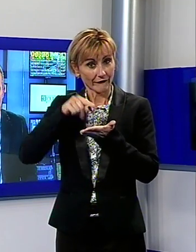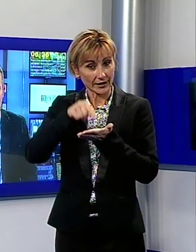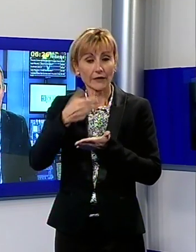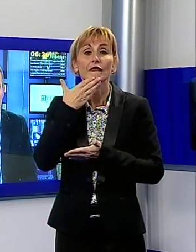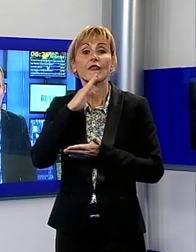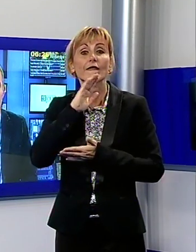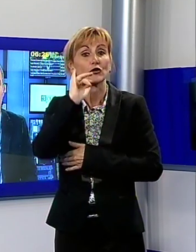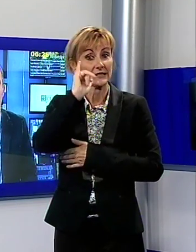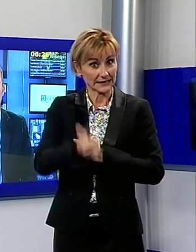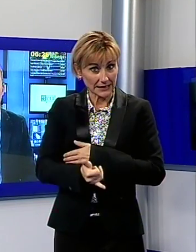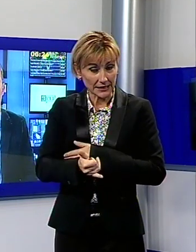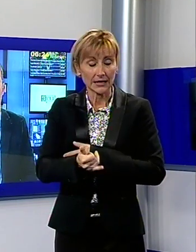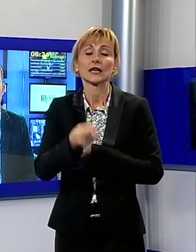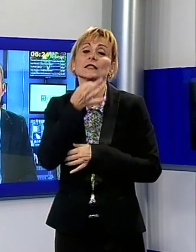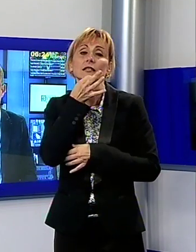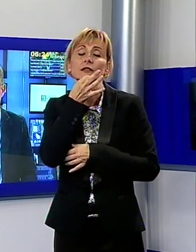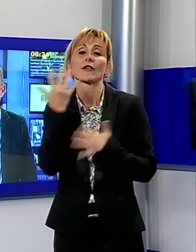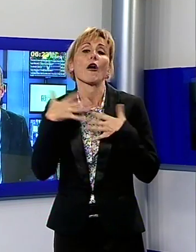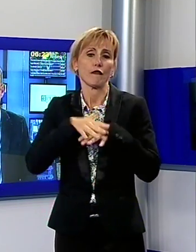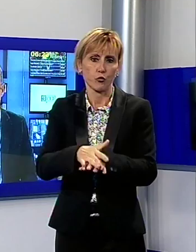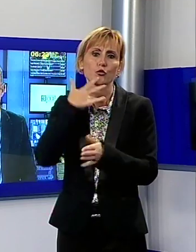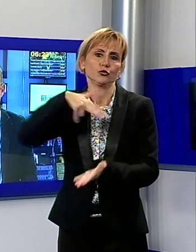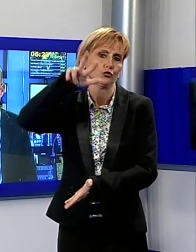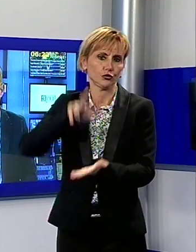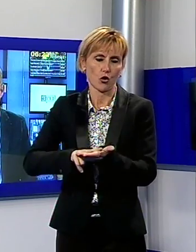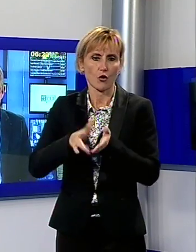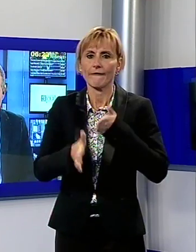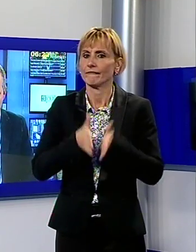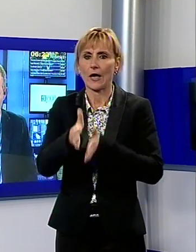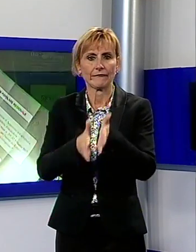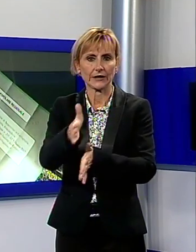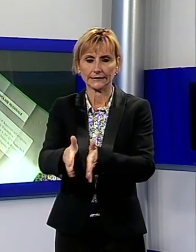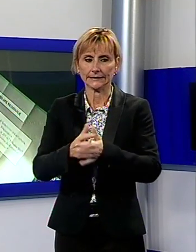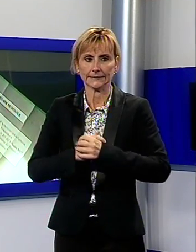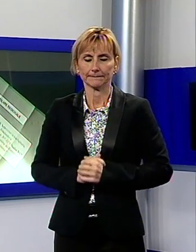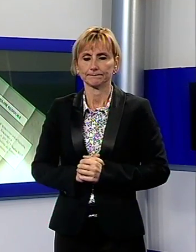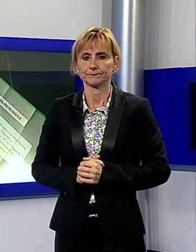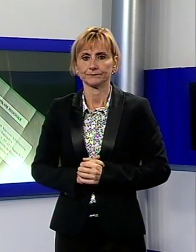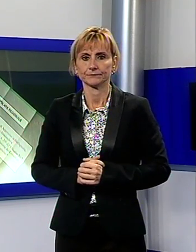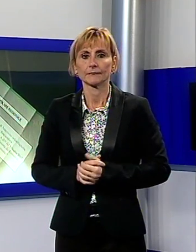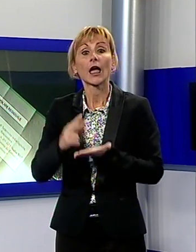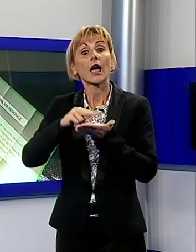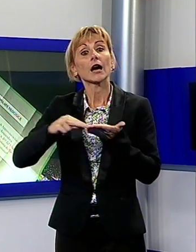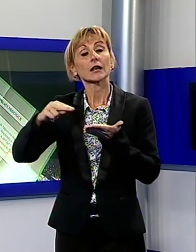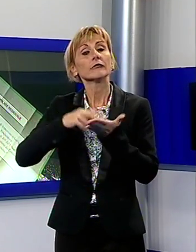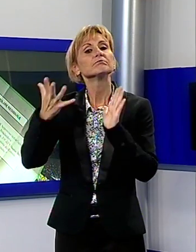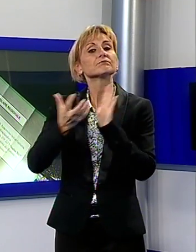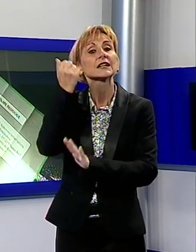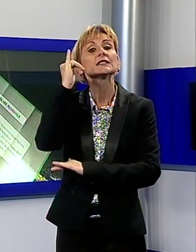sì e quindi la fusione si farà e va avanti. Vediamo. Al referendum ha vinto il sì e quindi